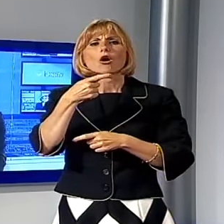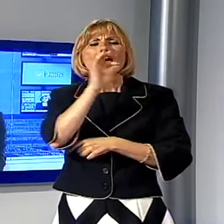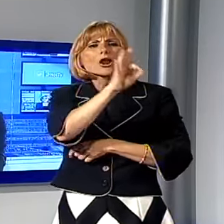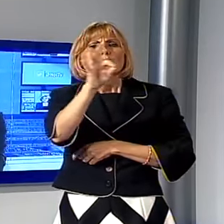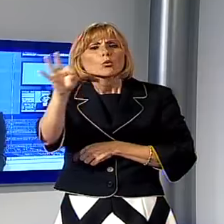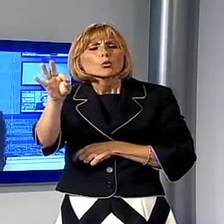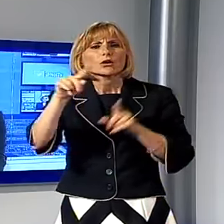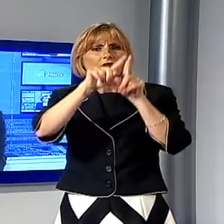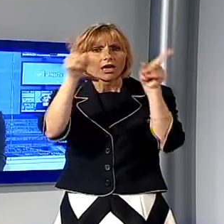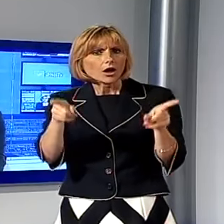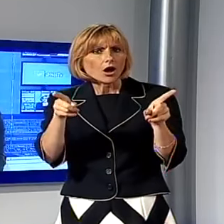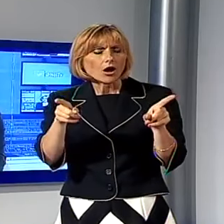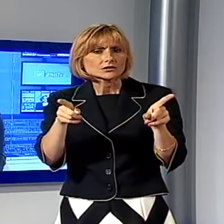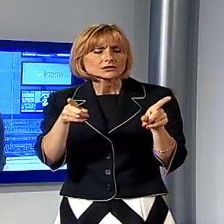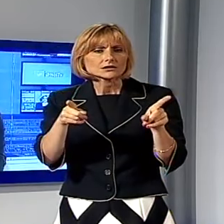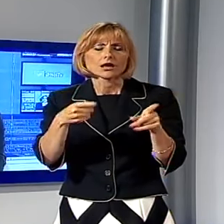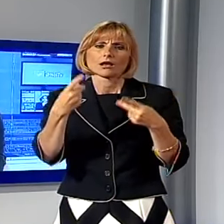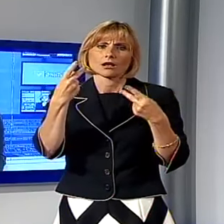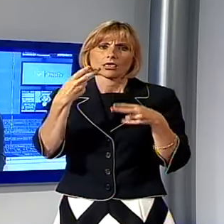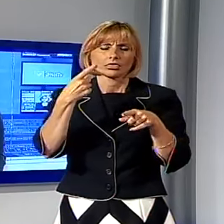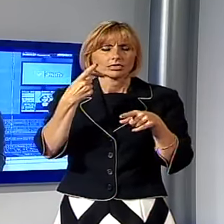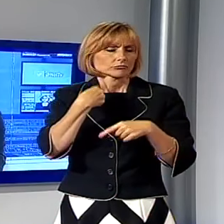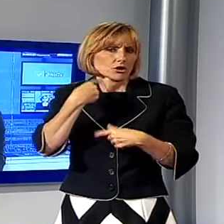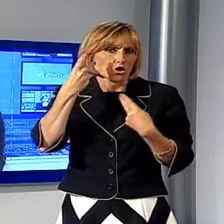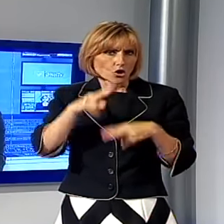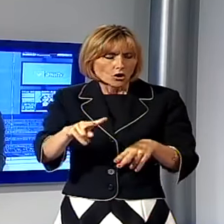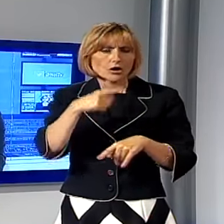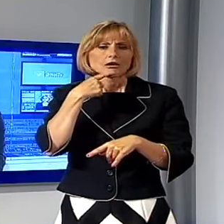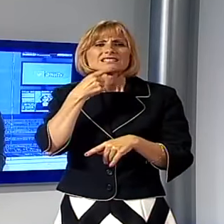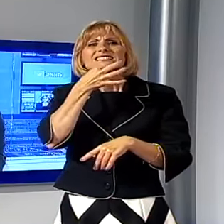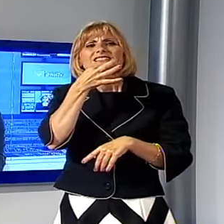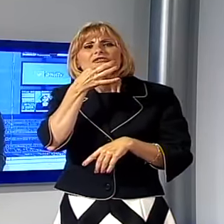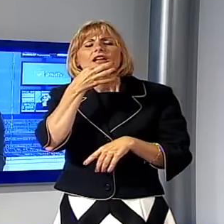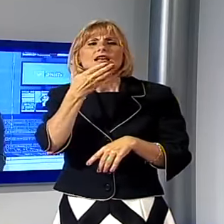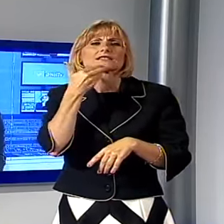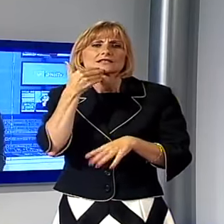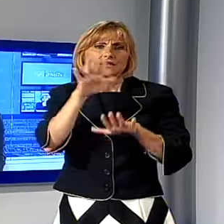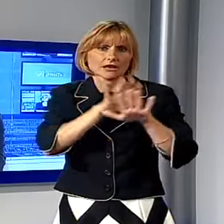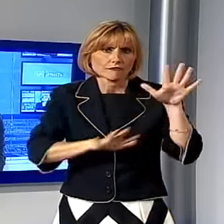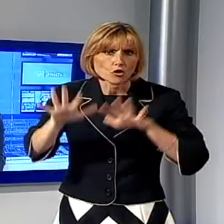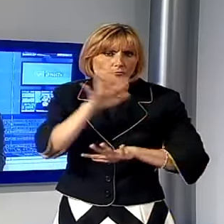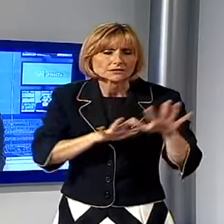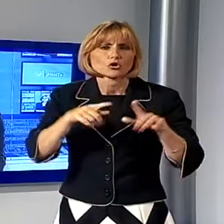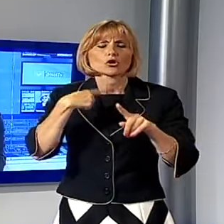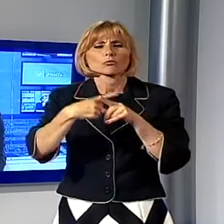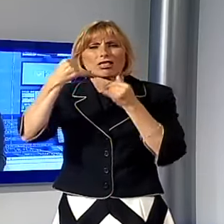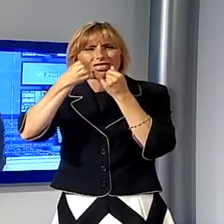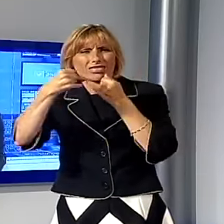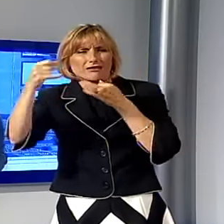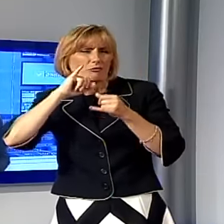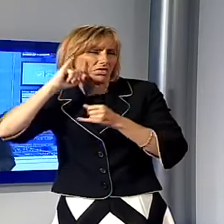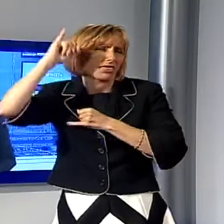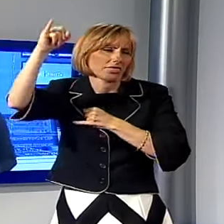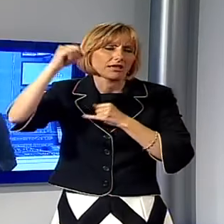punti vendita ciò lede il diritto all'informazione e il diritto alla parità di trattamento delle realtà periferiche e